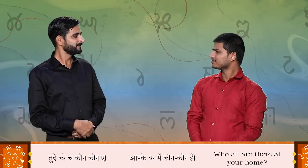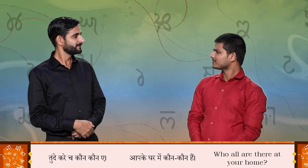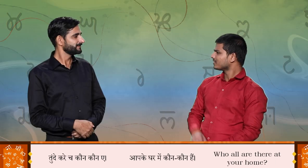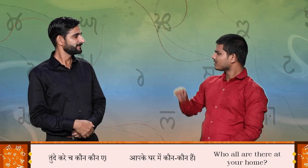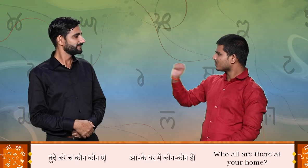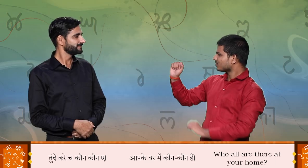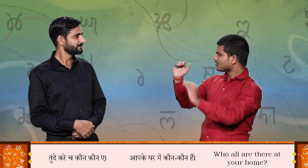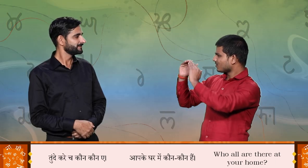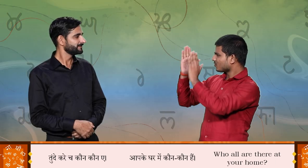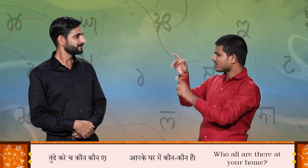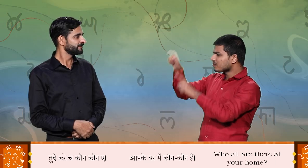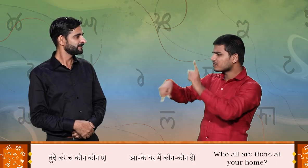तुन्दे करे च कोन कोन है